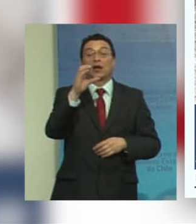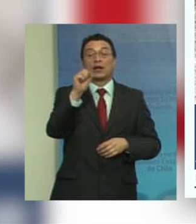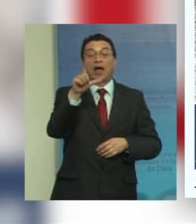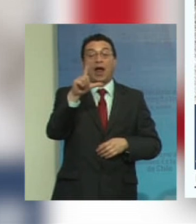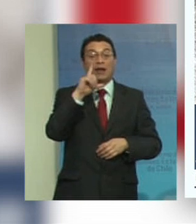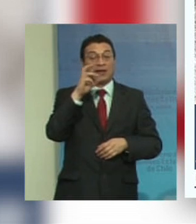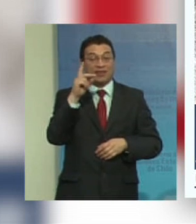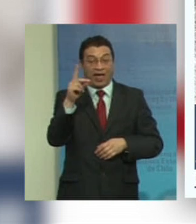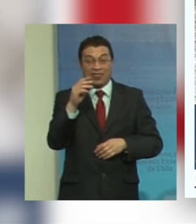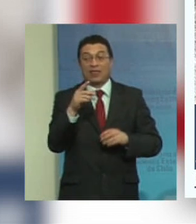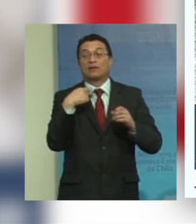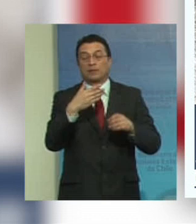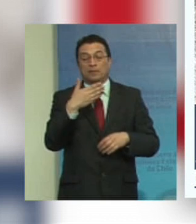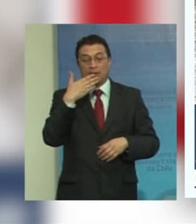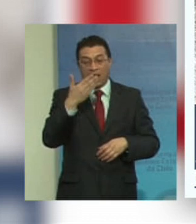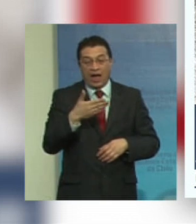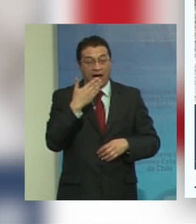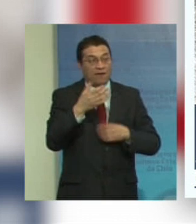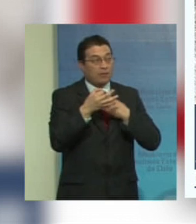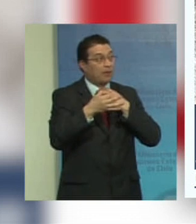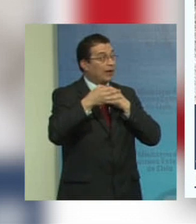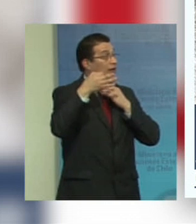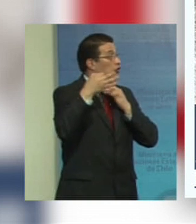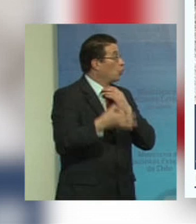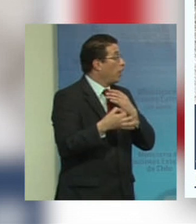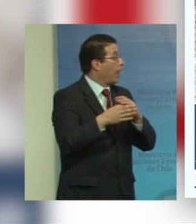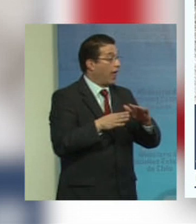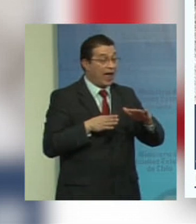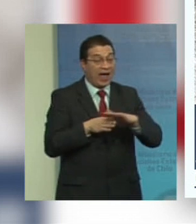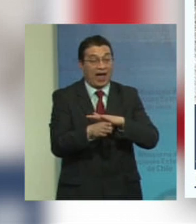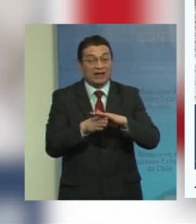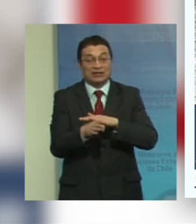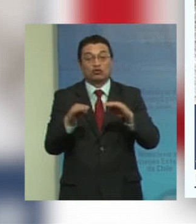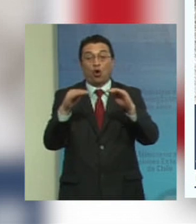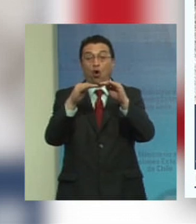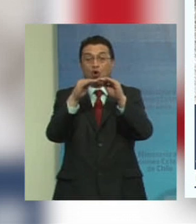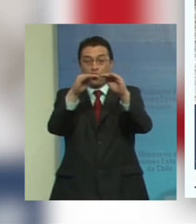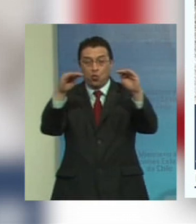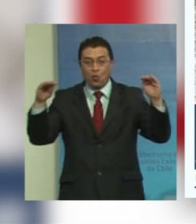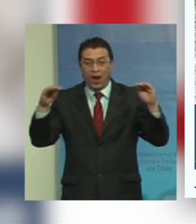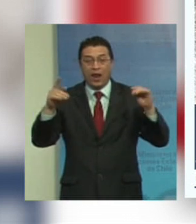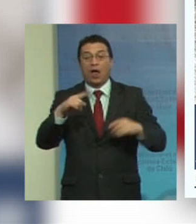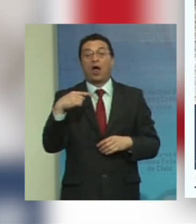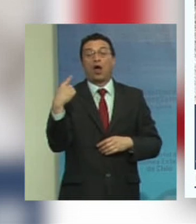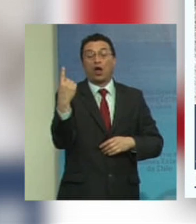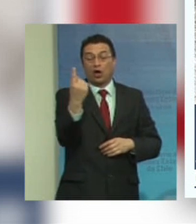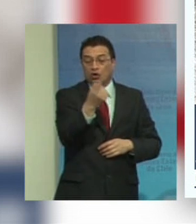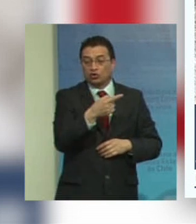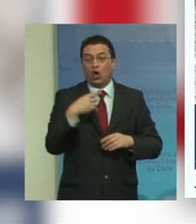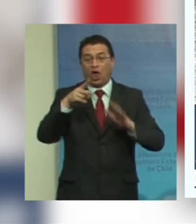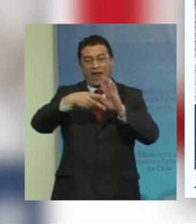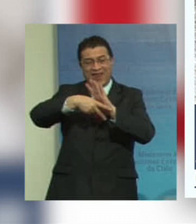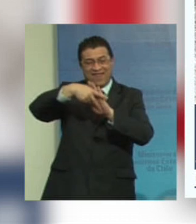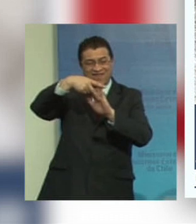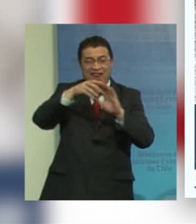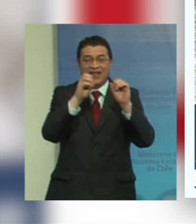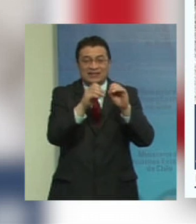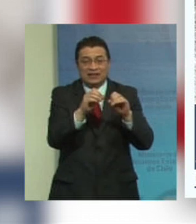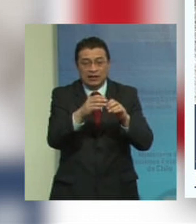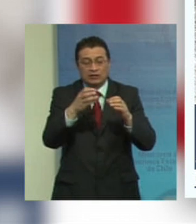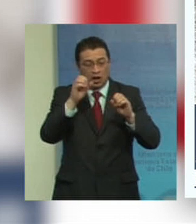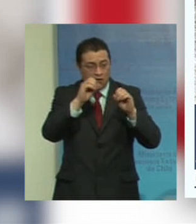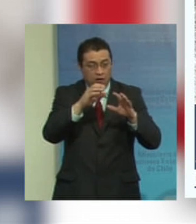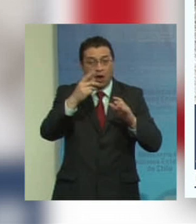habla de la necesidad de asegurar el acceso igualitario a todos los niveles de enseñanza y formación